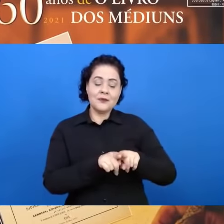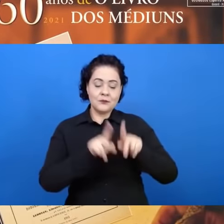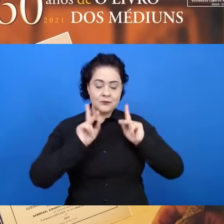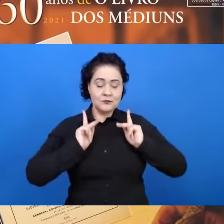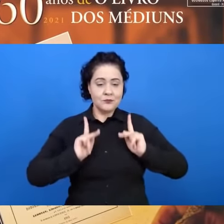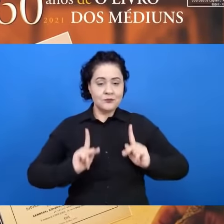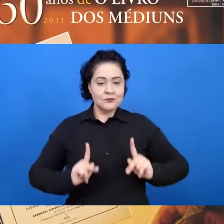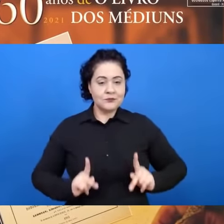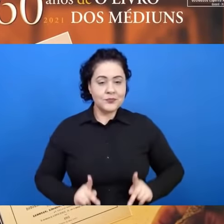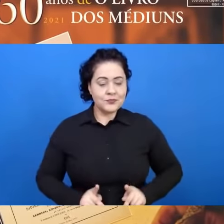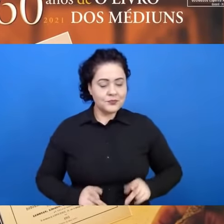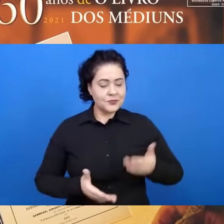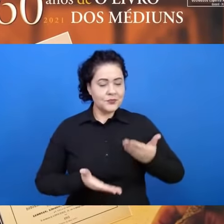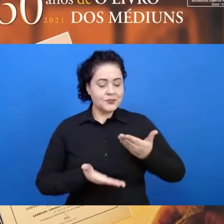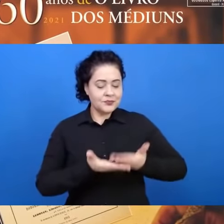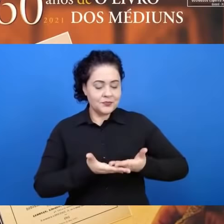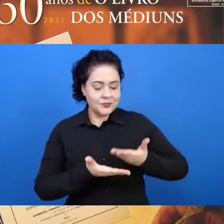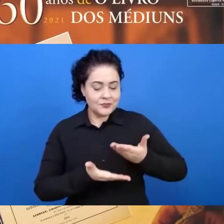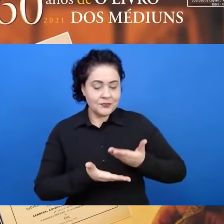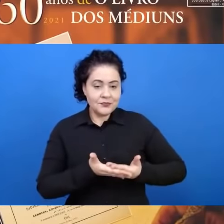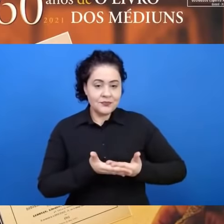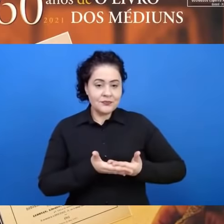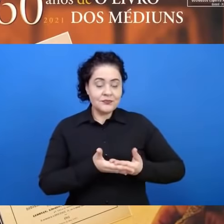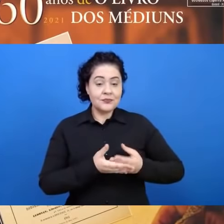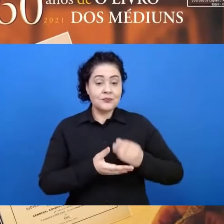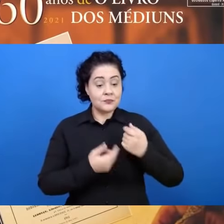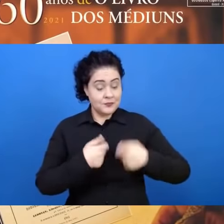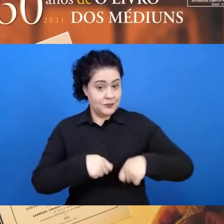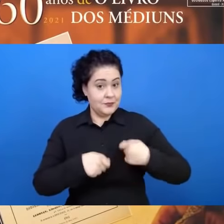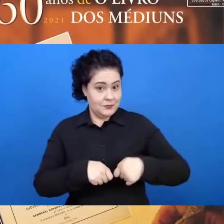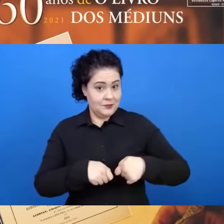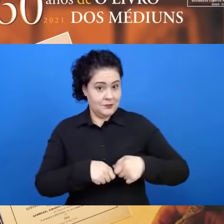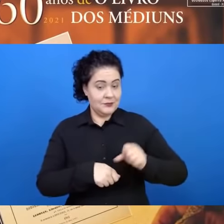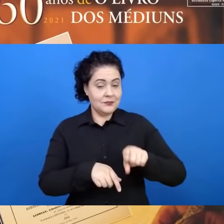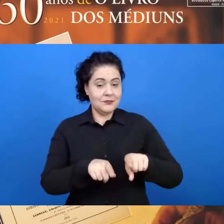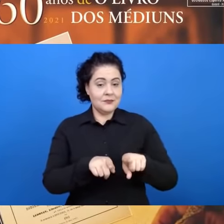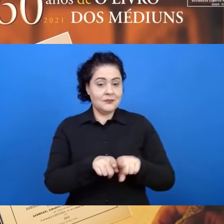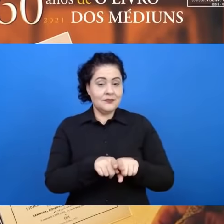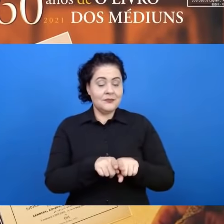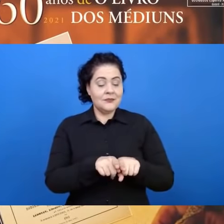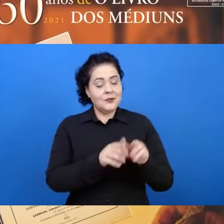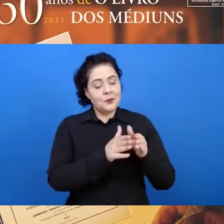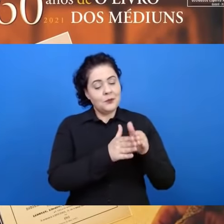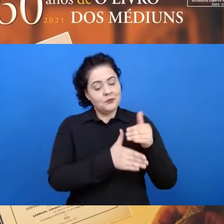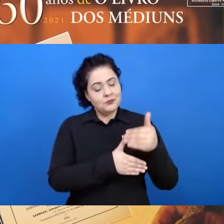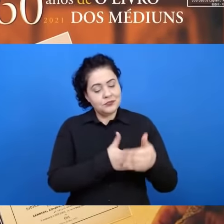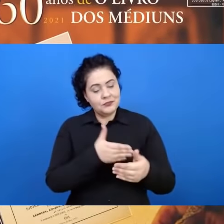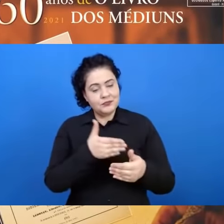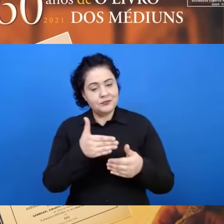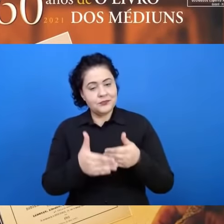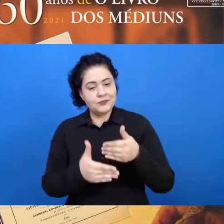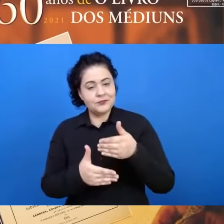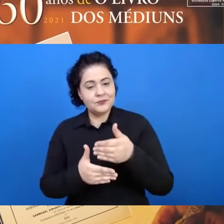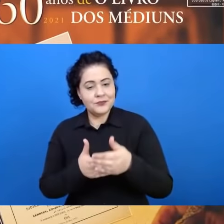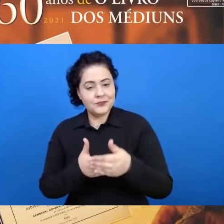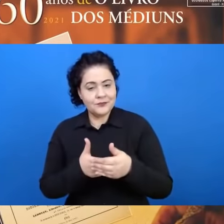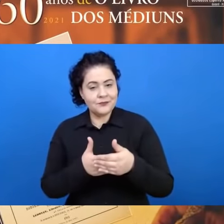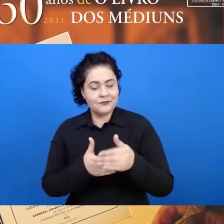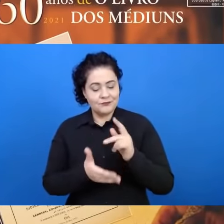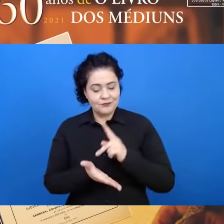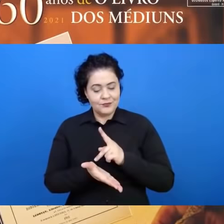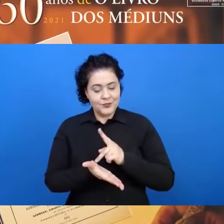que o seu exercício demanda, um processo de depuração,